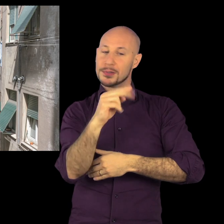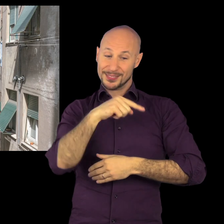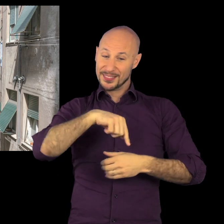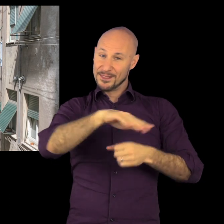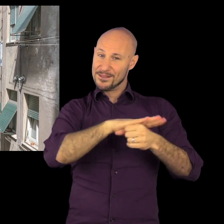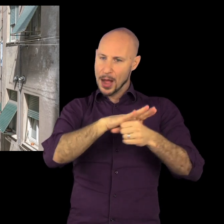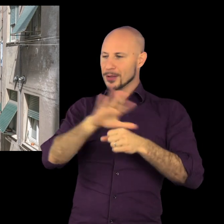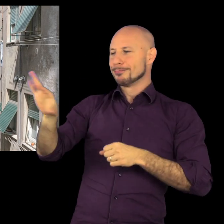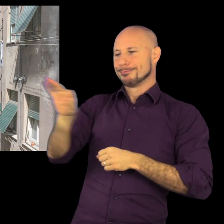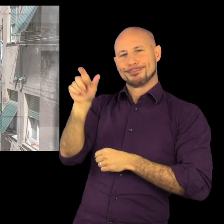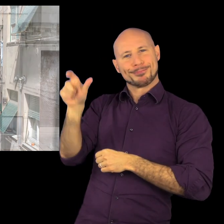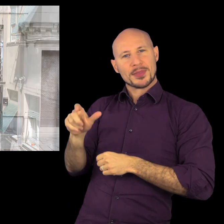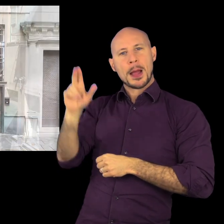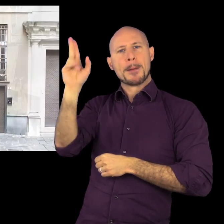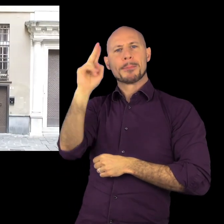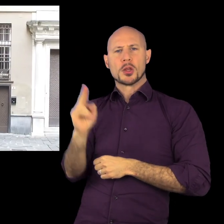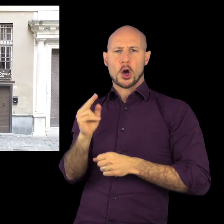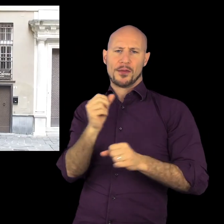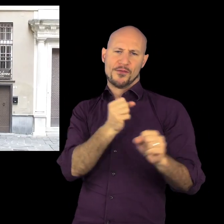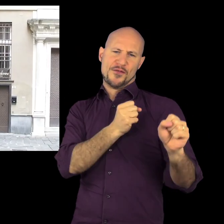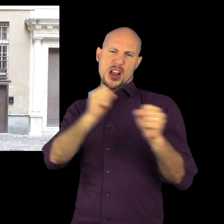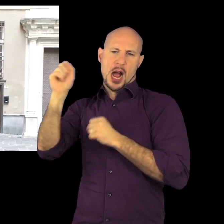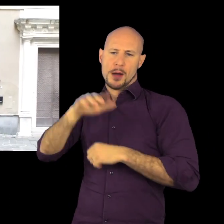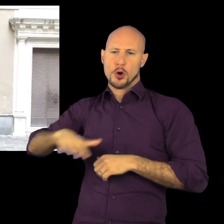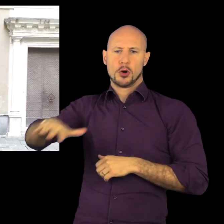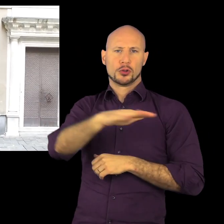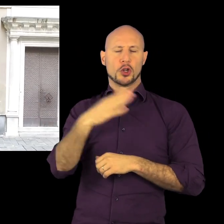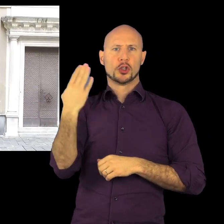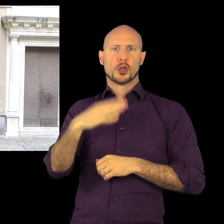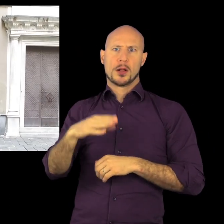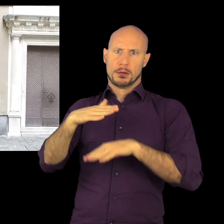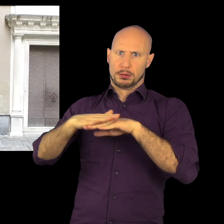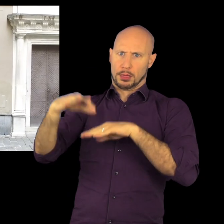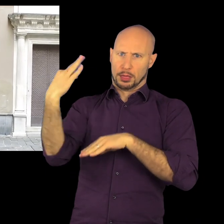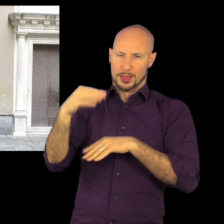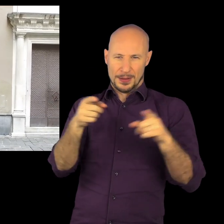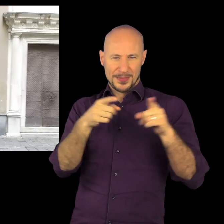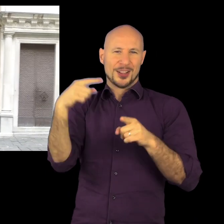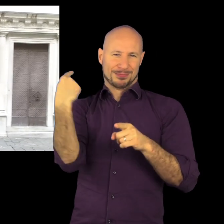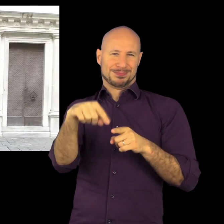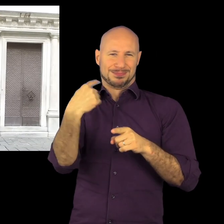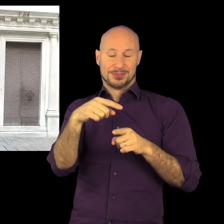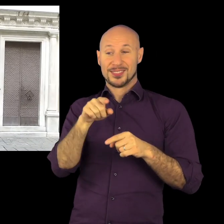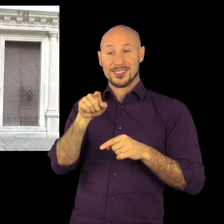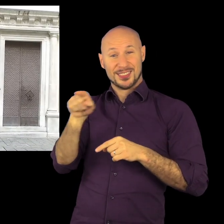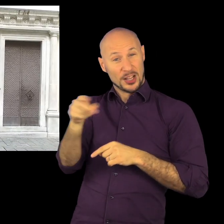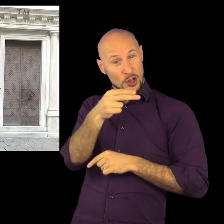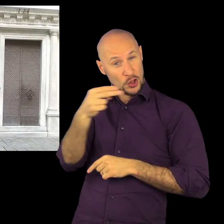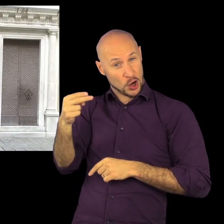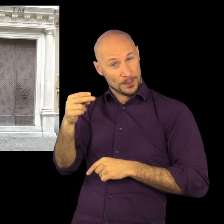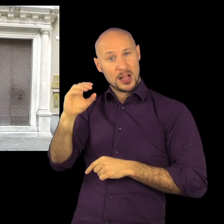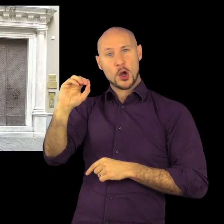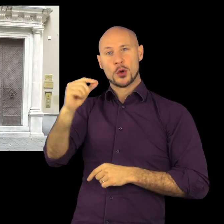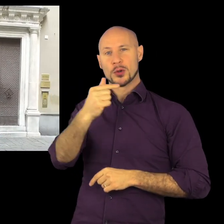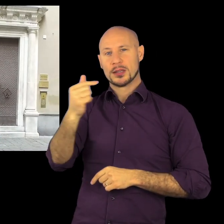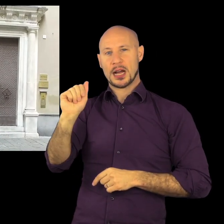logiche di Genova che si affidò per la decorazione della propria facciata e dei propri interni a un